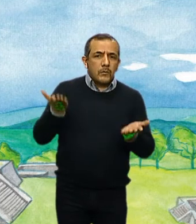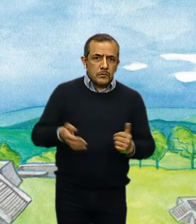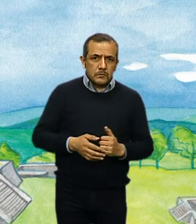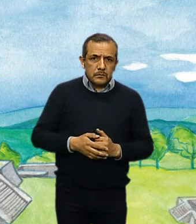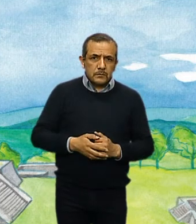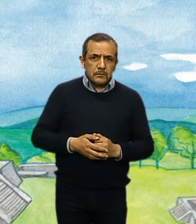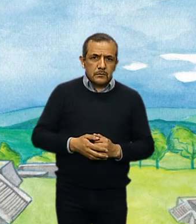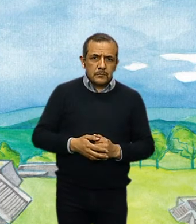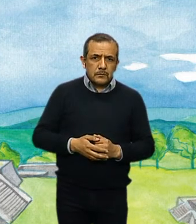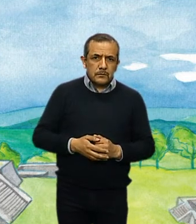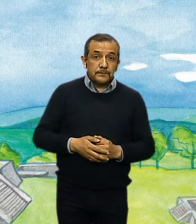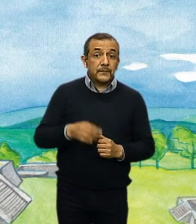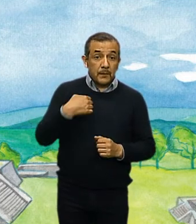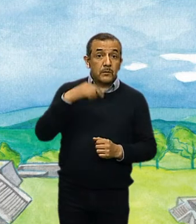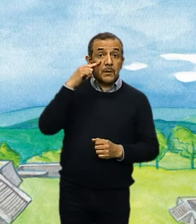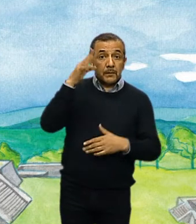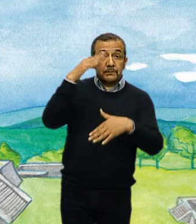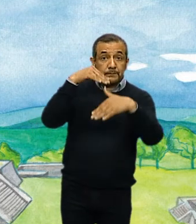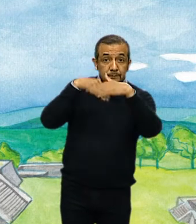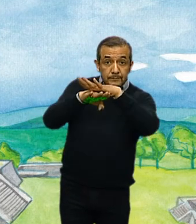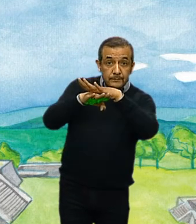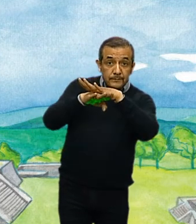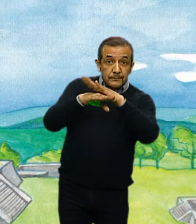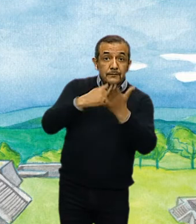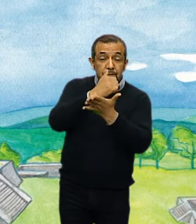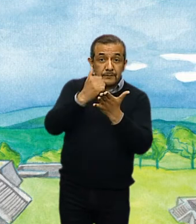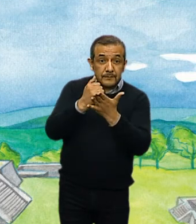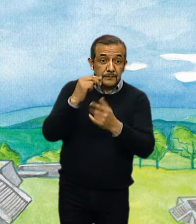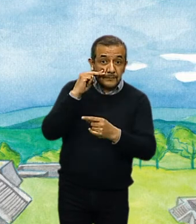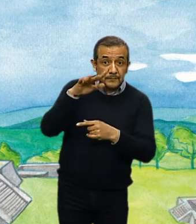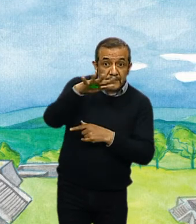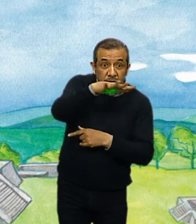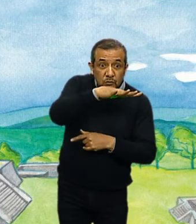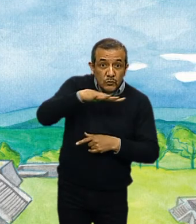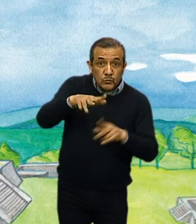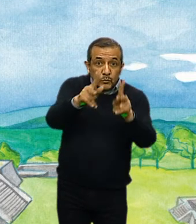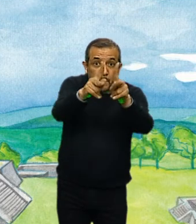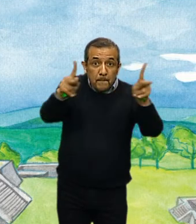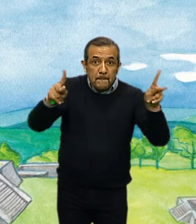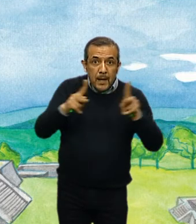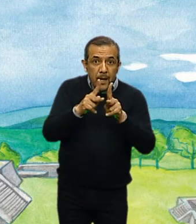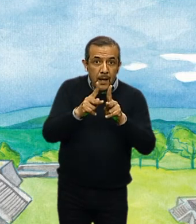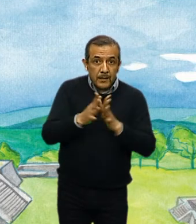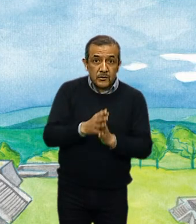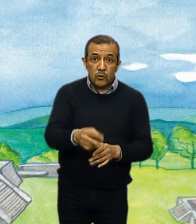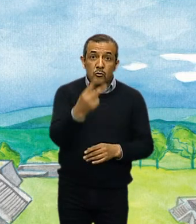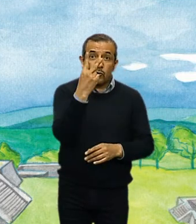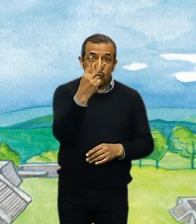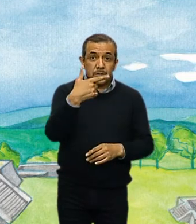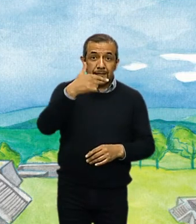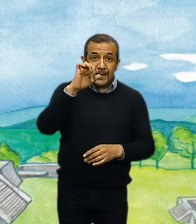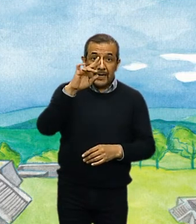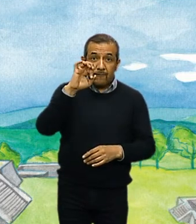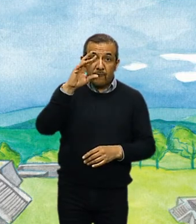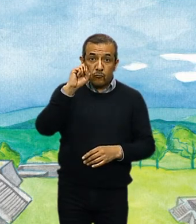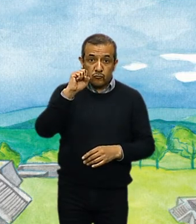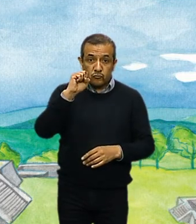Al entrar a la ciudad, uno se encuentra primero con la plaza de la estela de los dos glifos. ¡Es enorme,